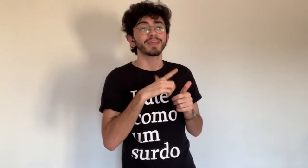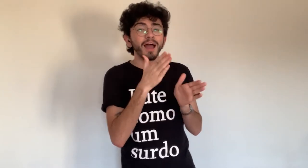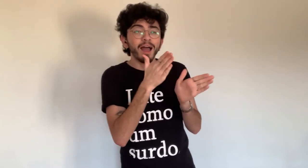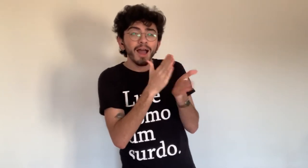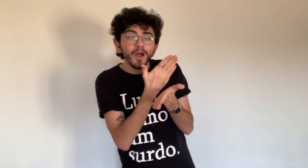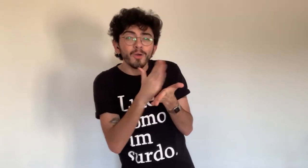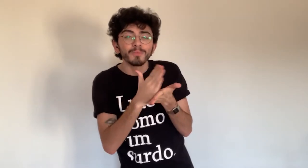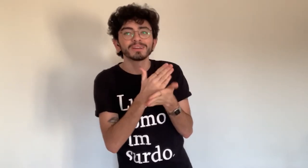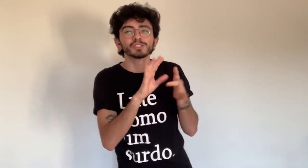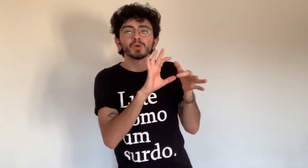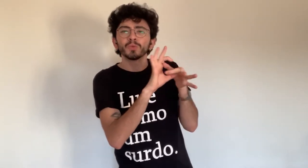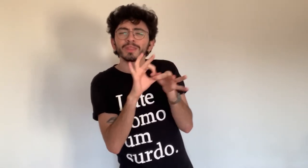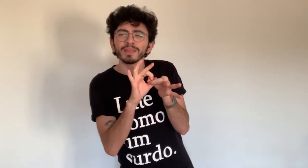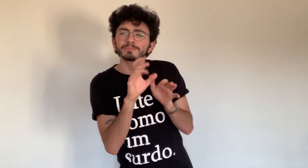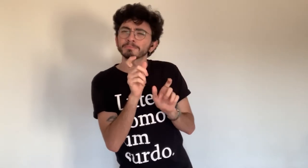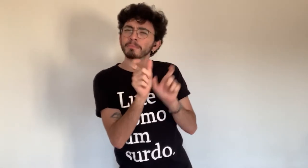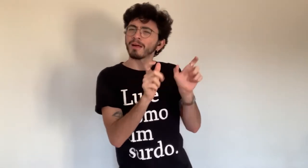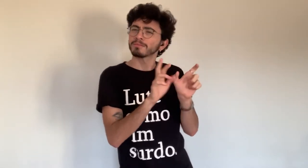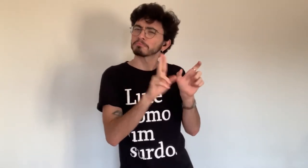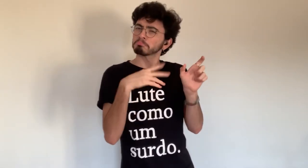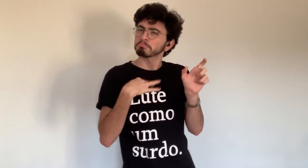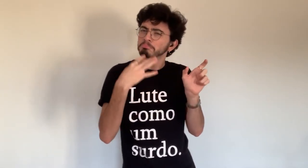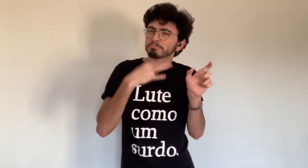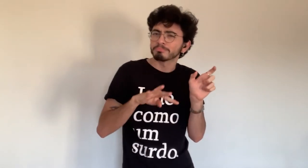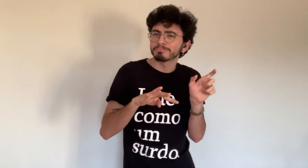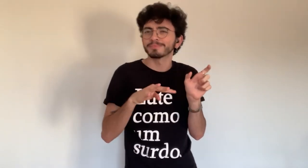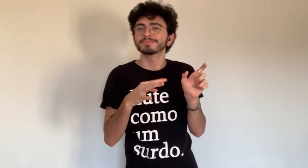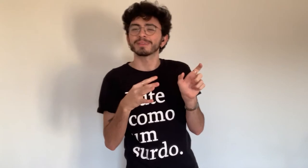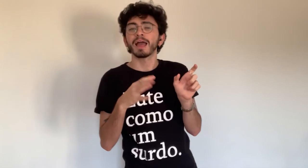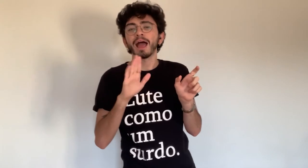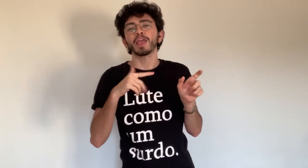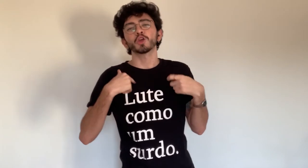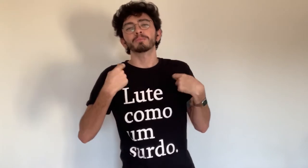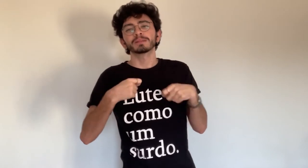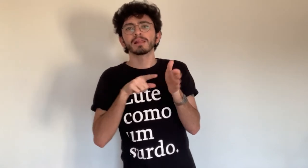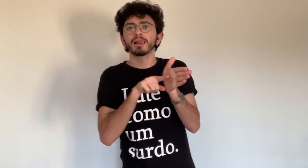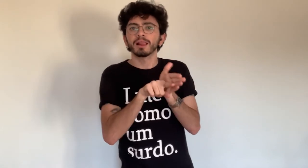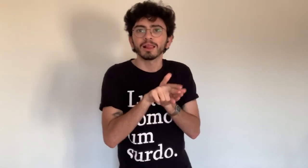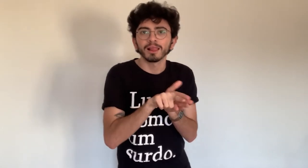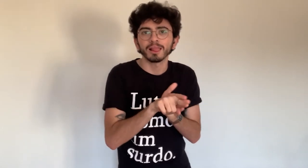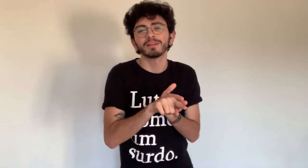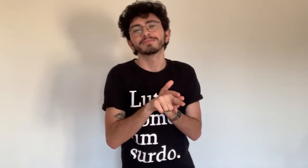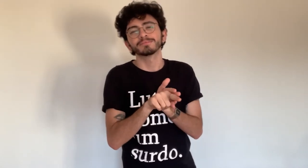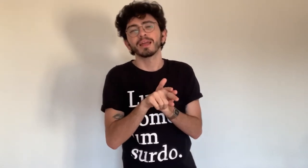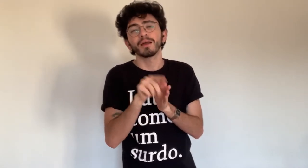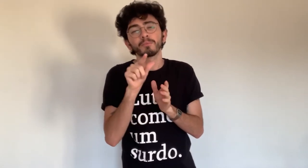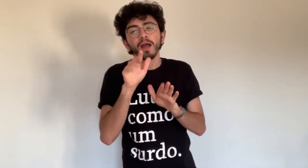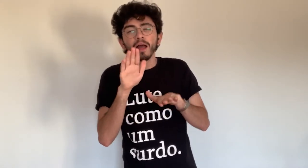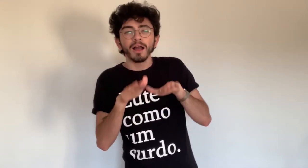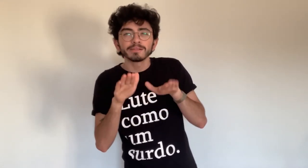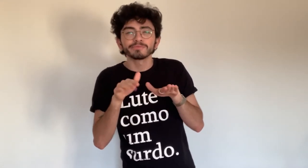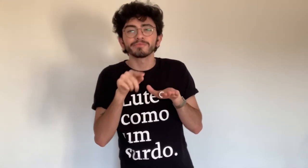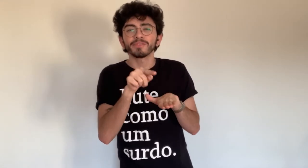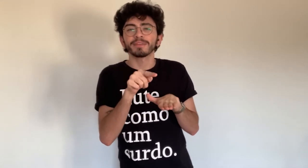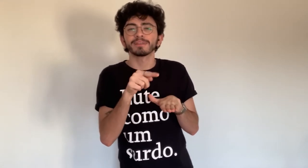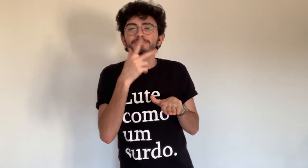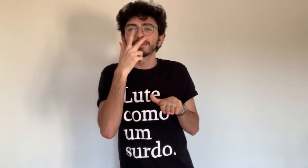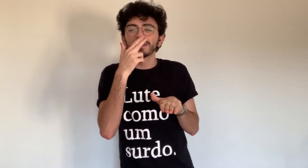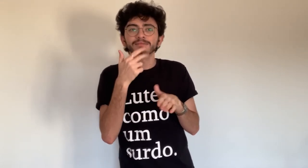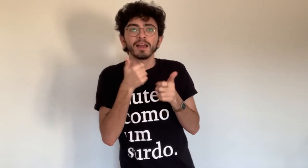na maioria das vezes. Acontece as vezes de eu não conhecer a palavra e pesquisar o significado por isso a legenda